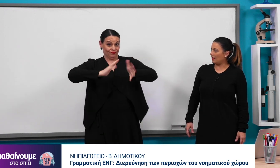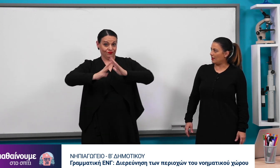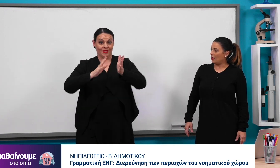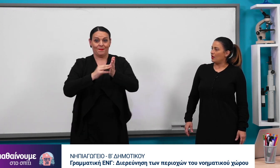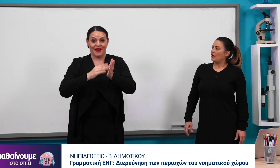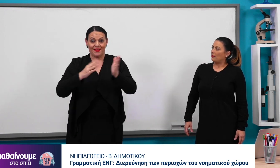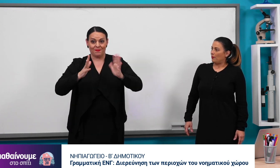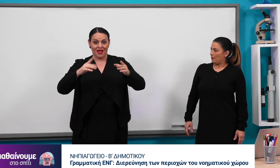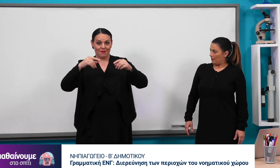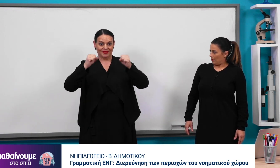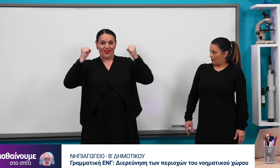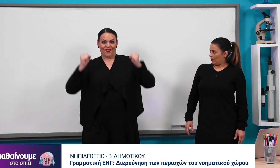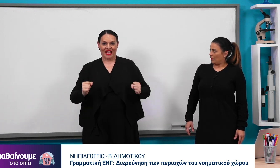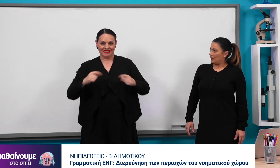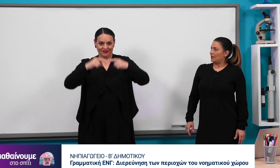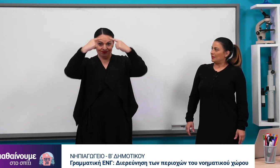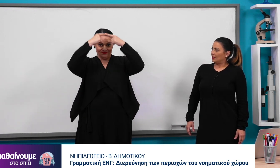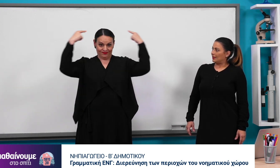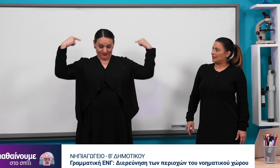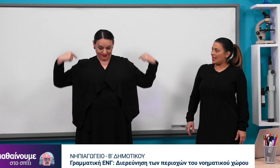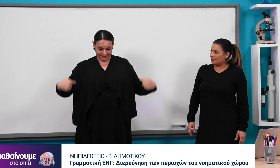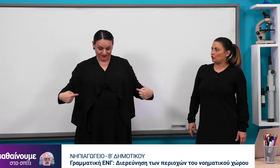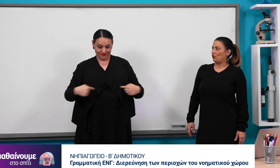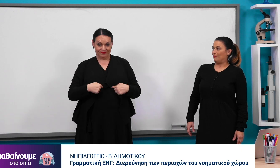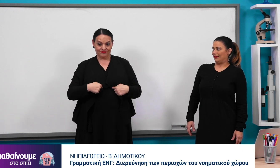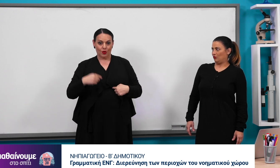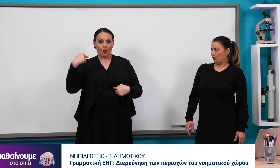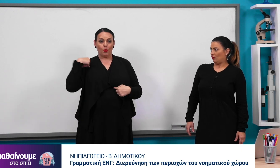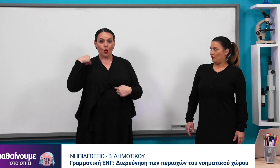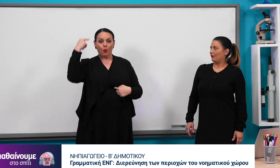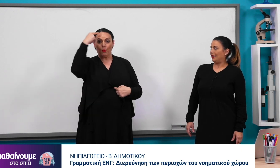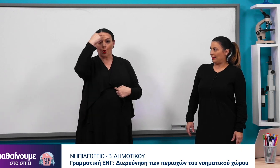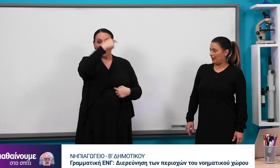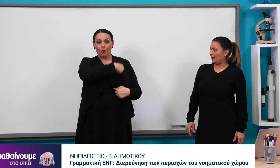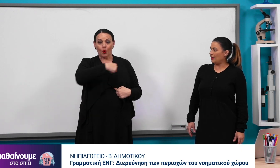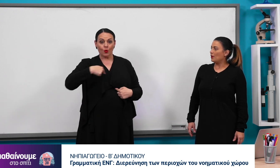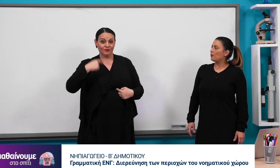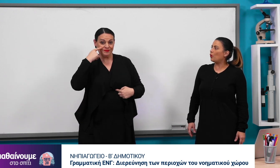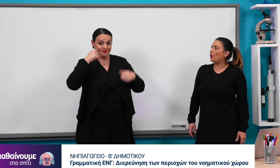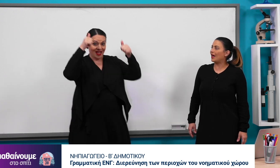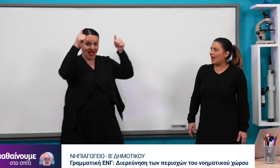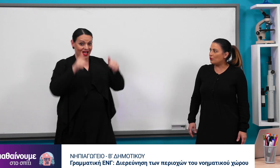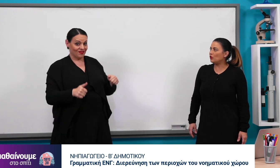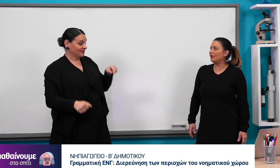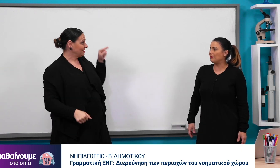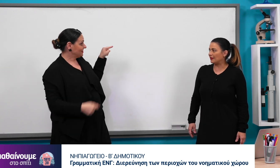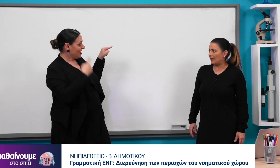τις θέσεις του νοηματισμού. Δηλαδή, πού κάνουμε νοήματα.